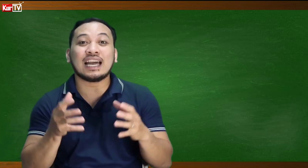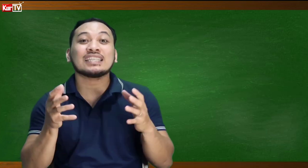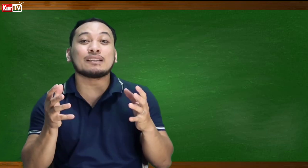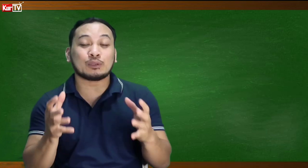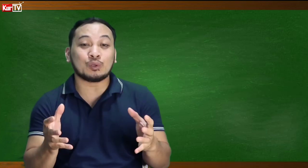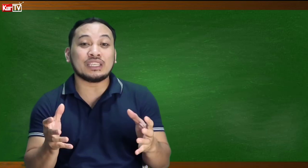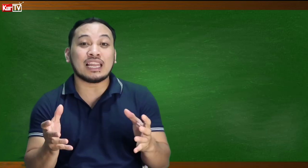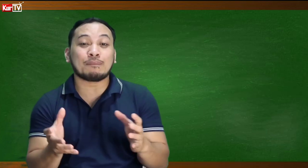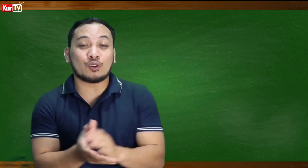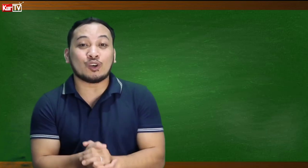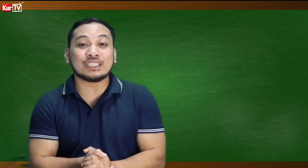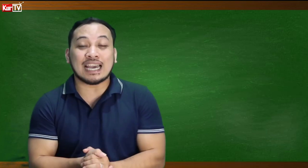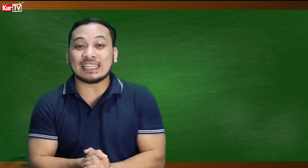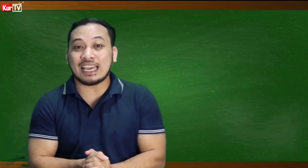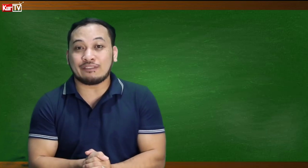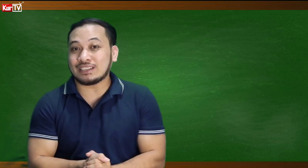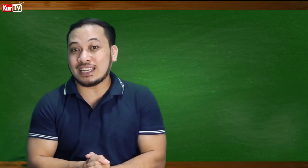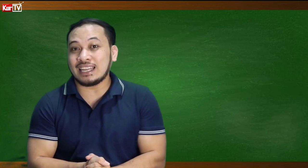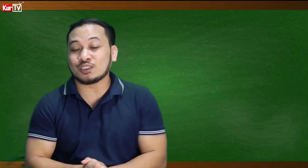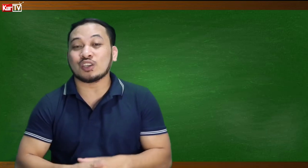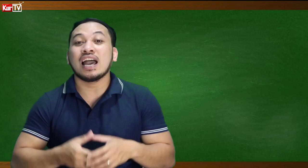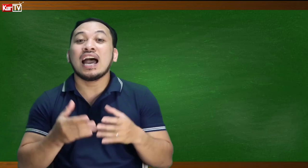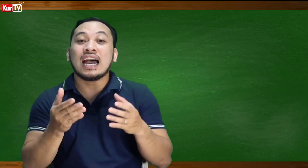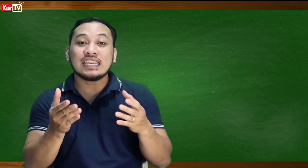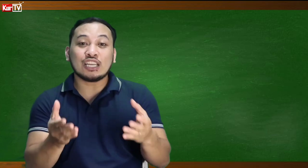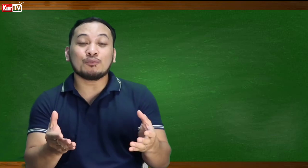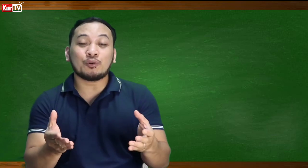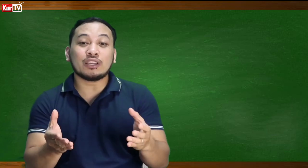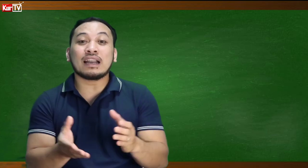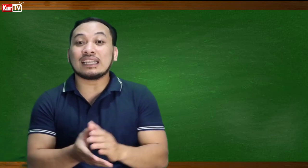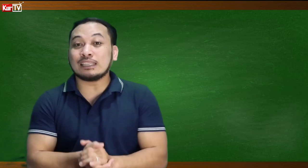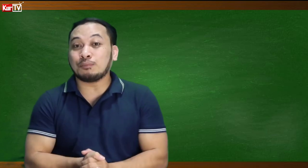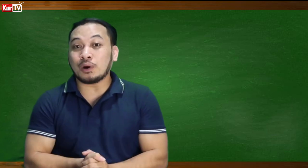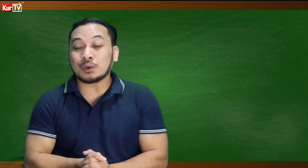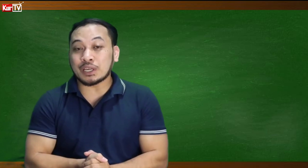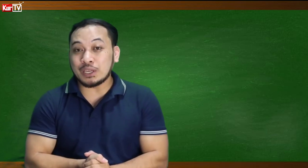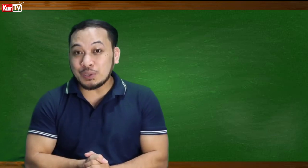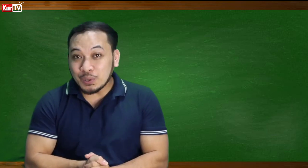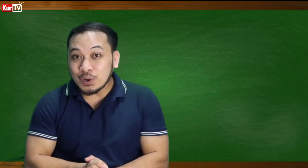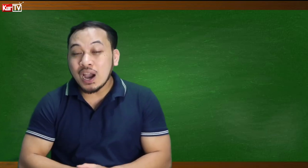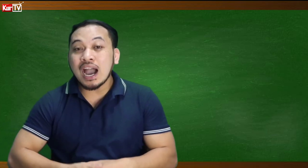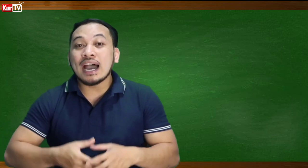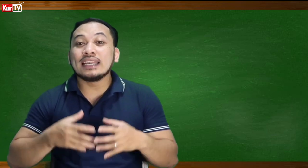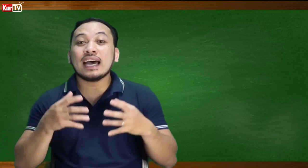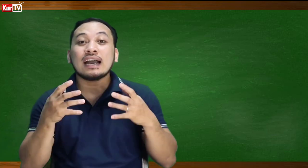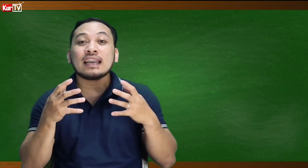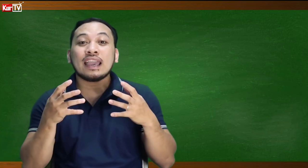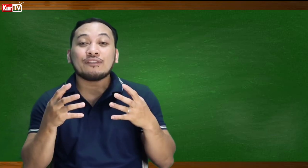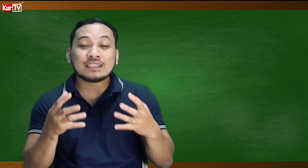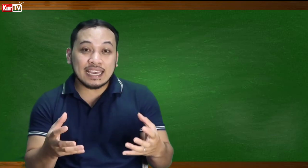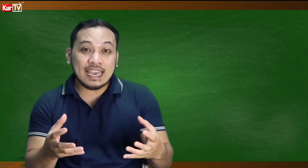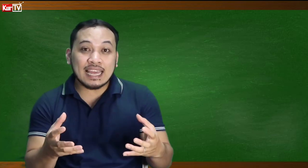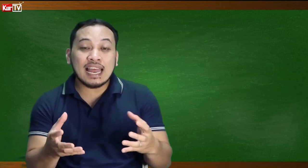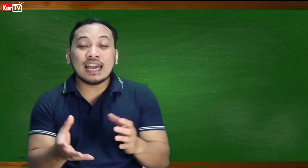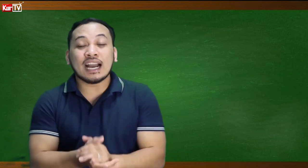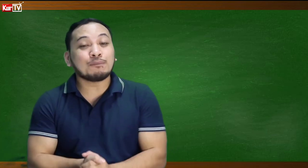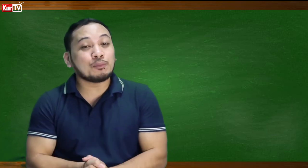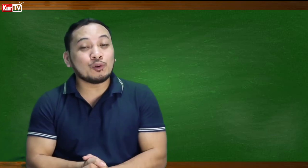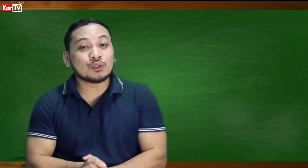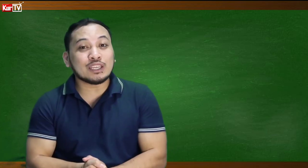at sa patuloy nilang pananood sa ating FSL lesson. Hayaan nyo po na maghatid po ako sa inyo ng FSL, nakapupulutan